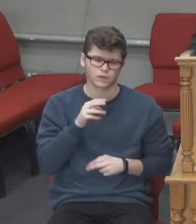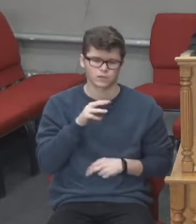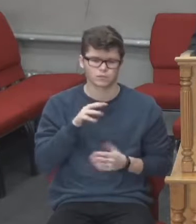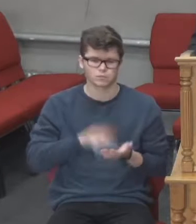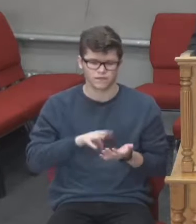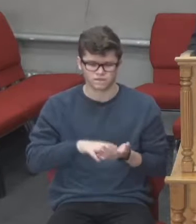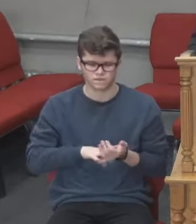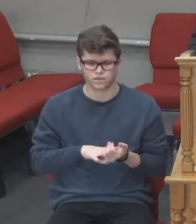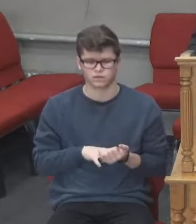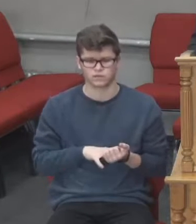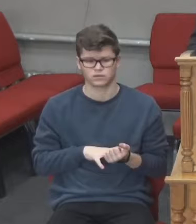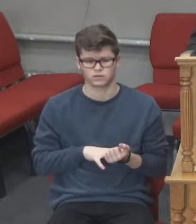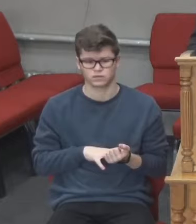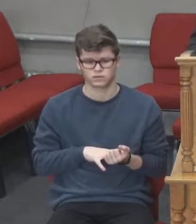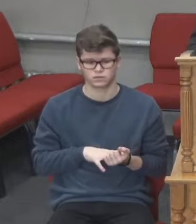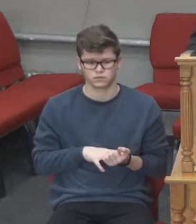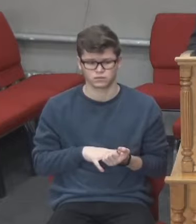24 розділ.